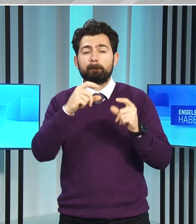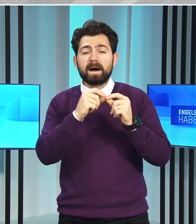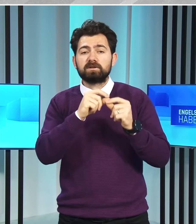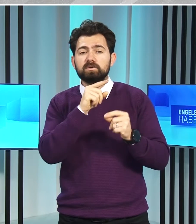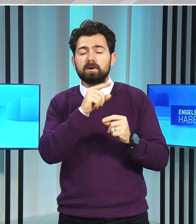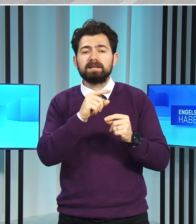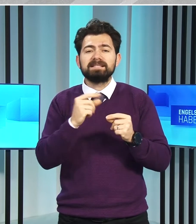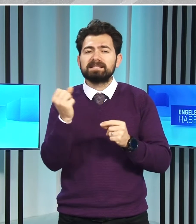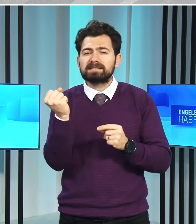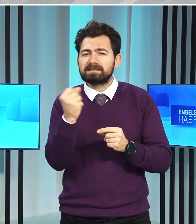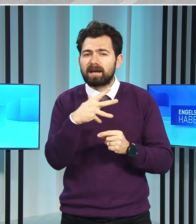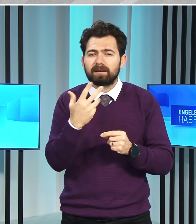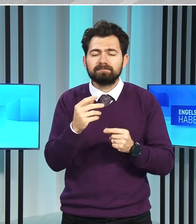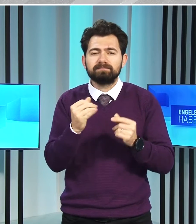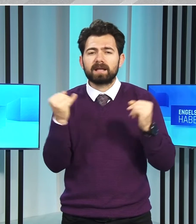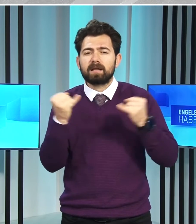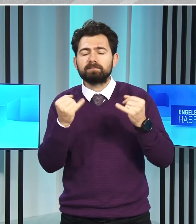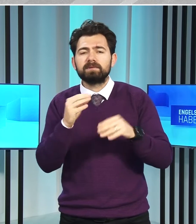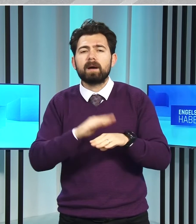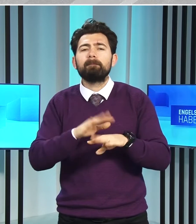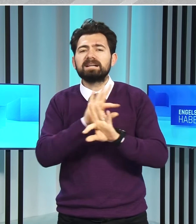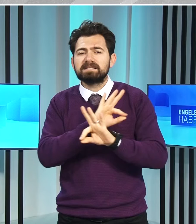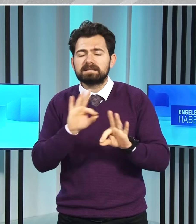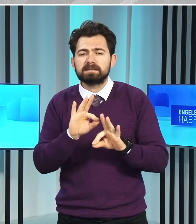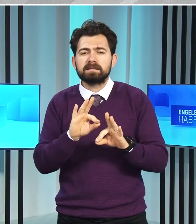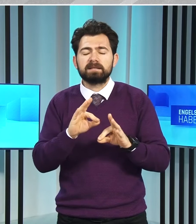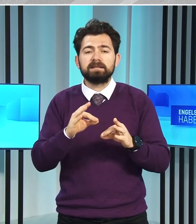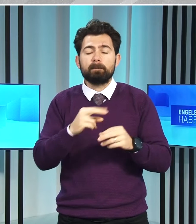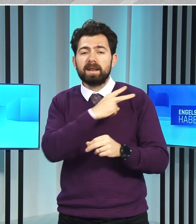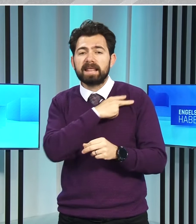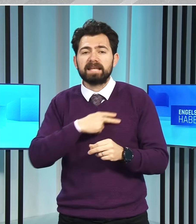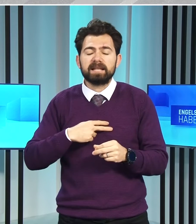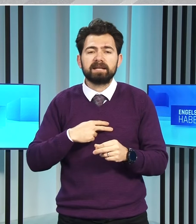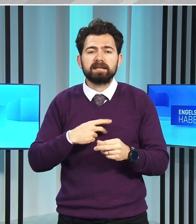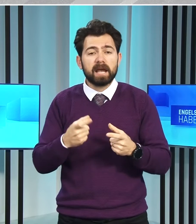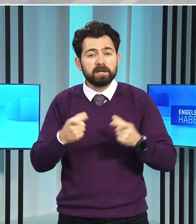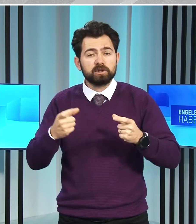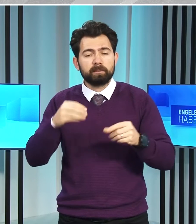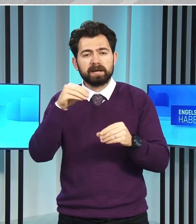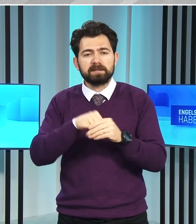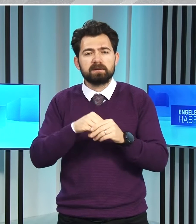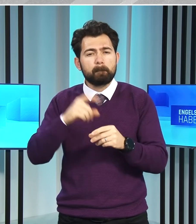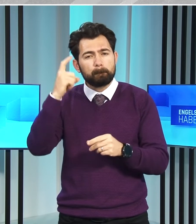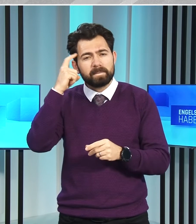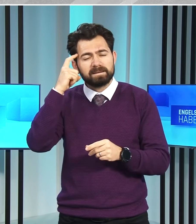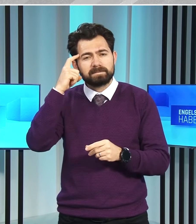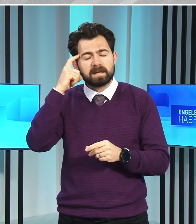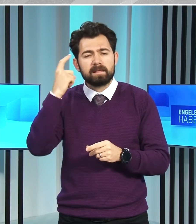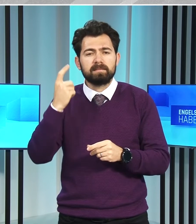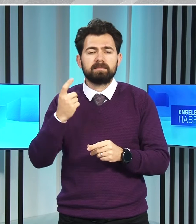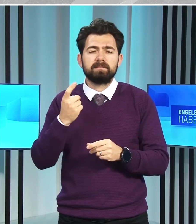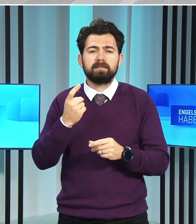yapmaksızın, yerel yönetimlerin verimliliğini artırmak için, bilimsel kriterleri ortaya